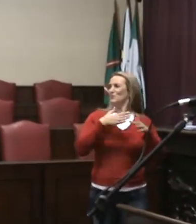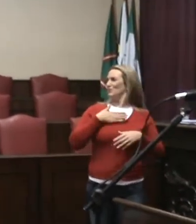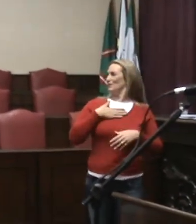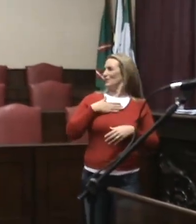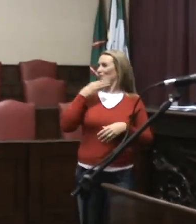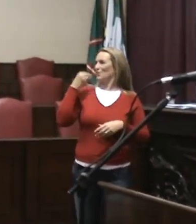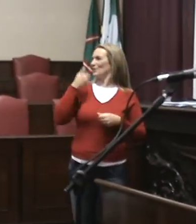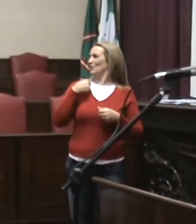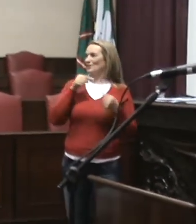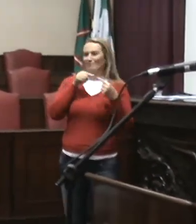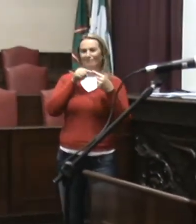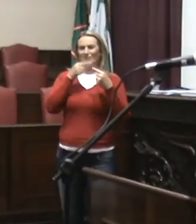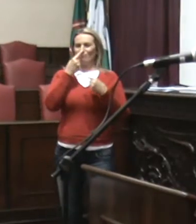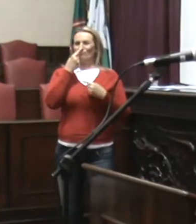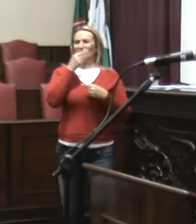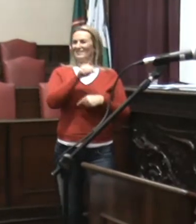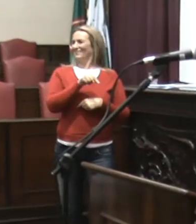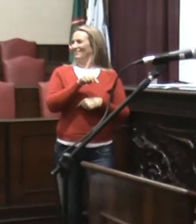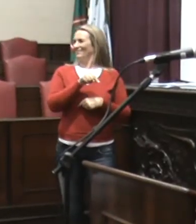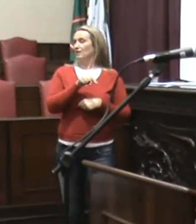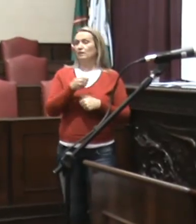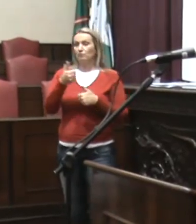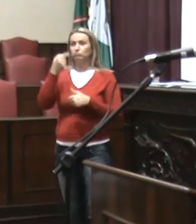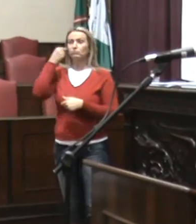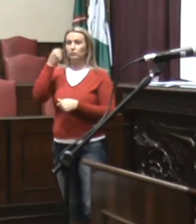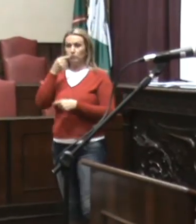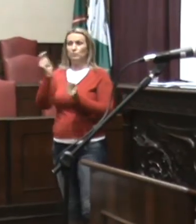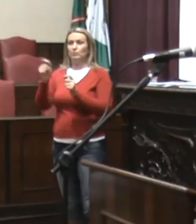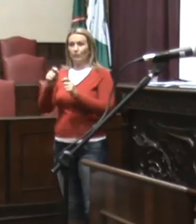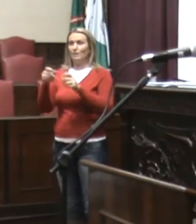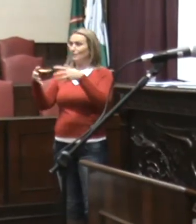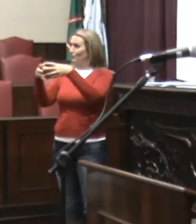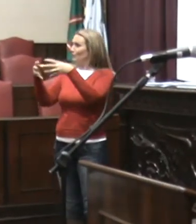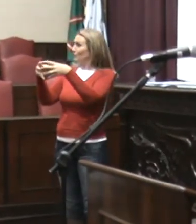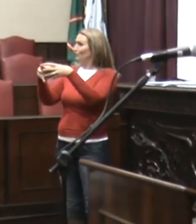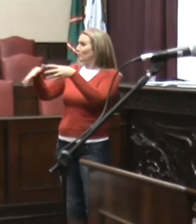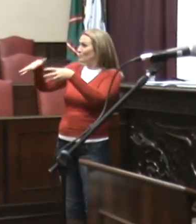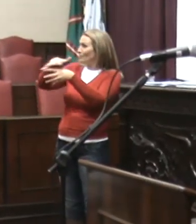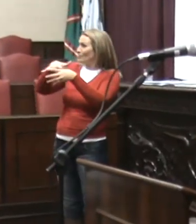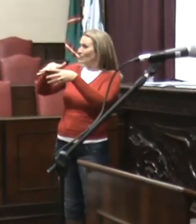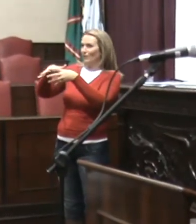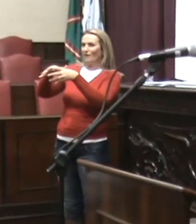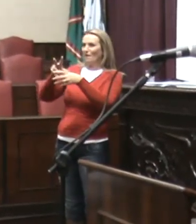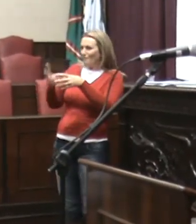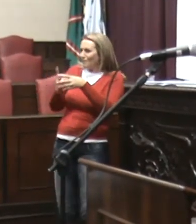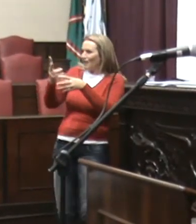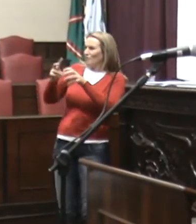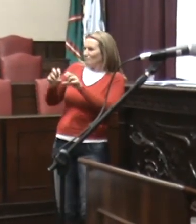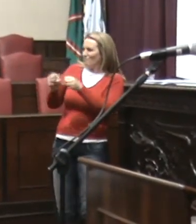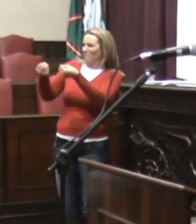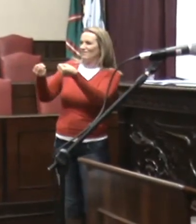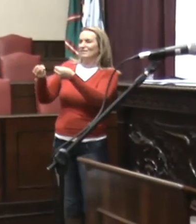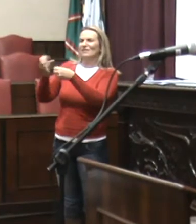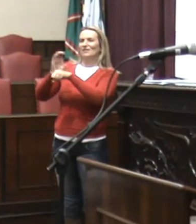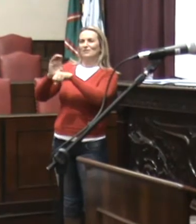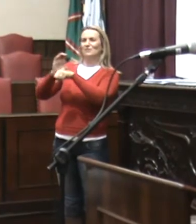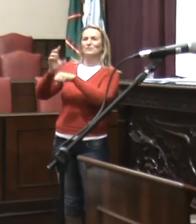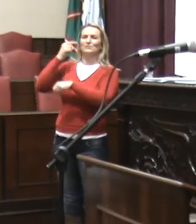digitalização da comunidade surda. Pelo contrário, tudo recomendo aqui, socorro. Mas eu tenho a impressão que se ficarem eles